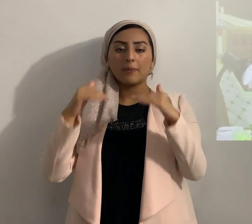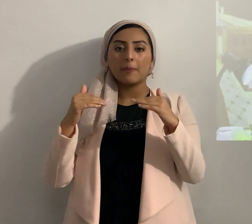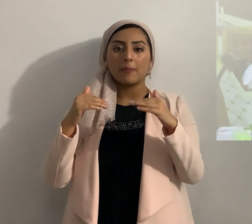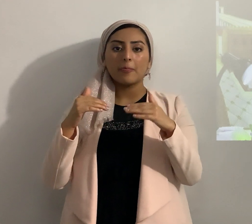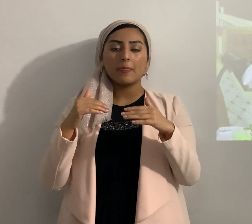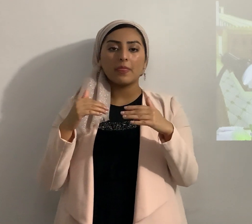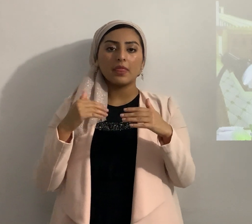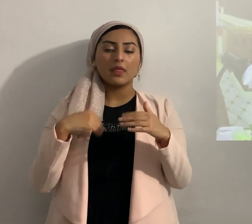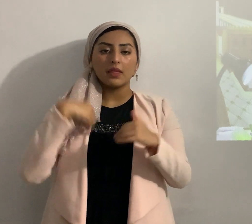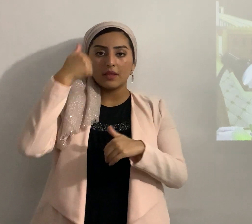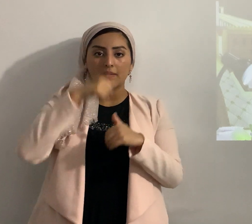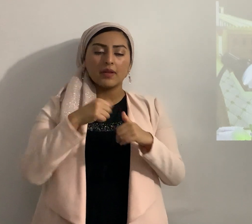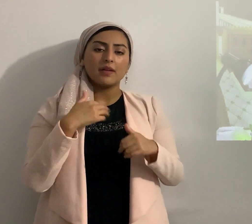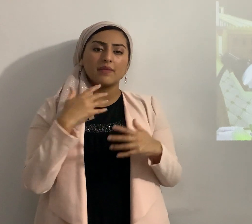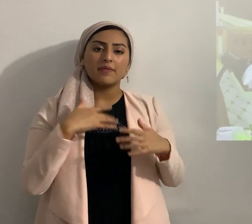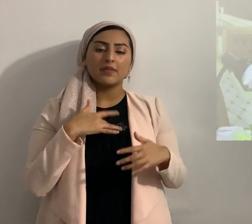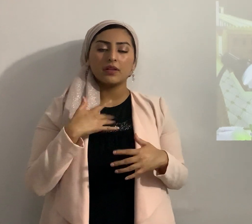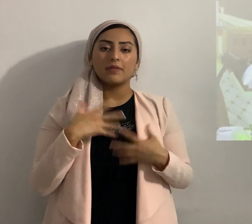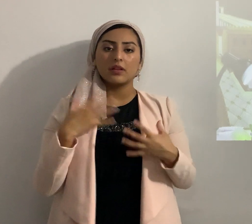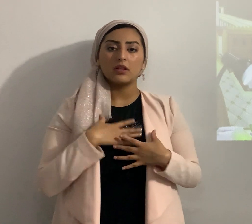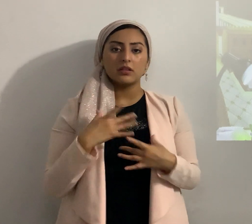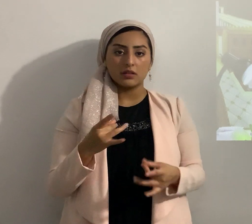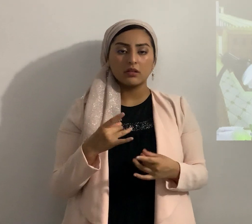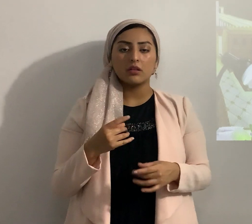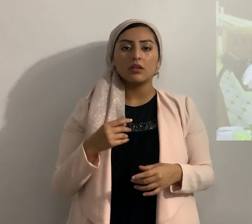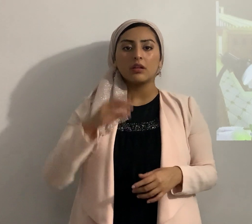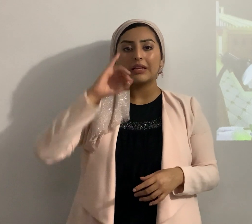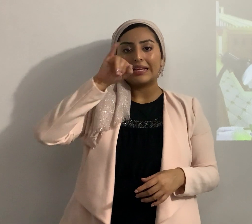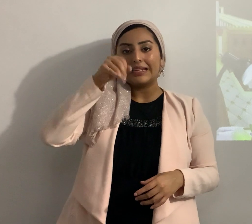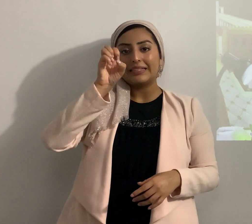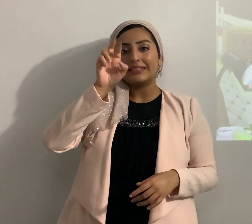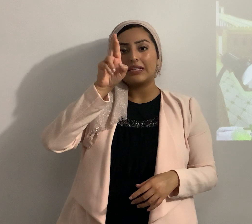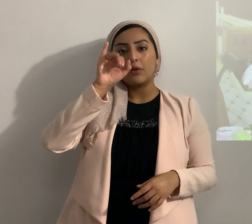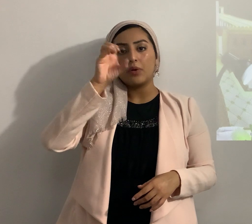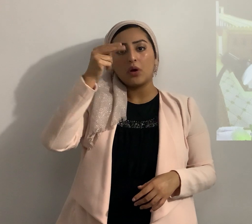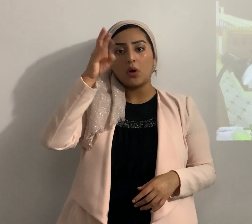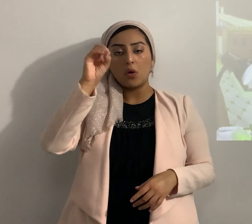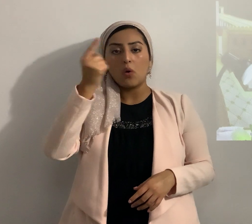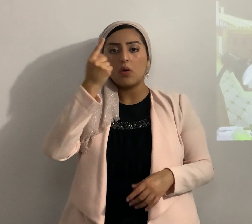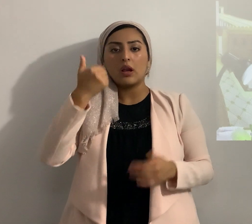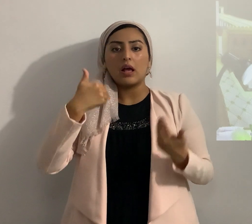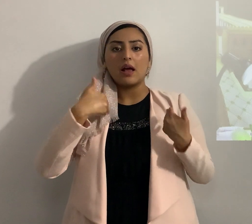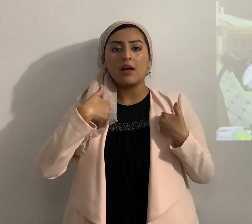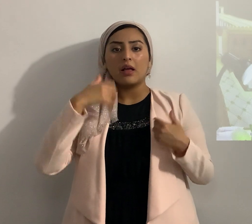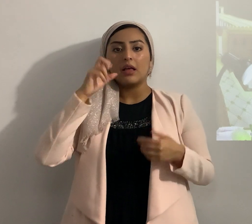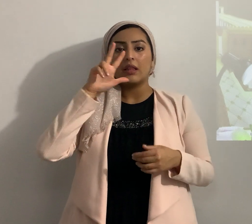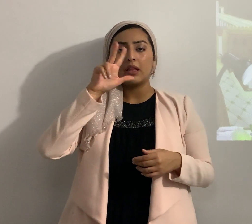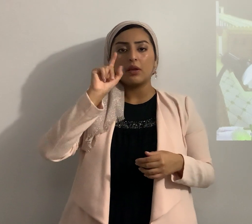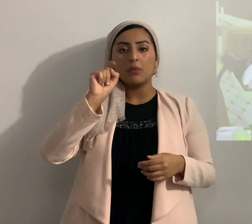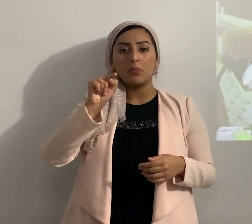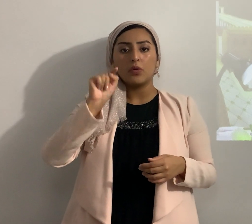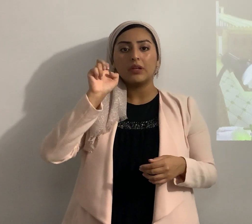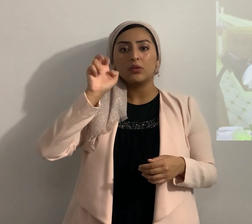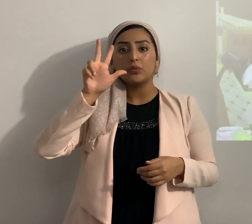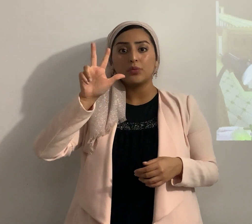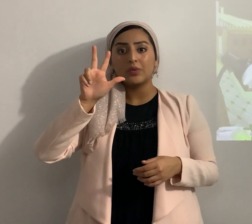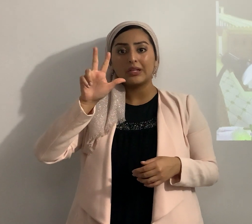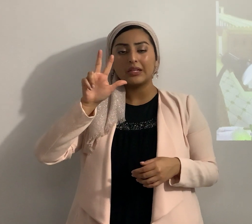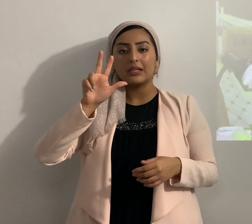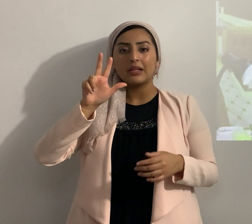este dato se me hace muy interesante miren Jericó solamente tenía 3.3 hectáreas de circunferencia o me